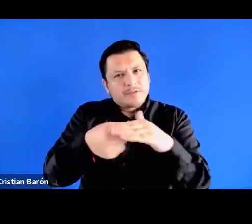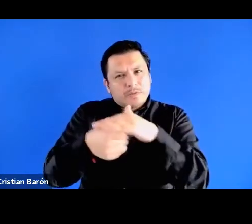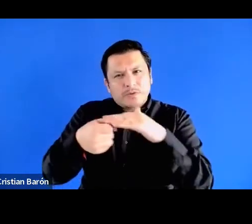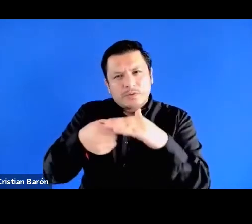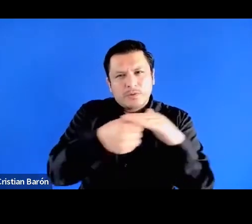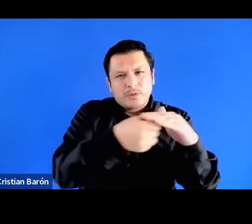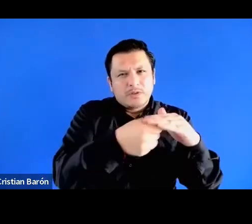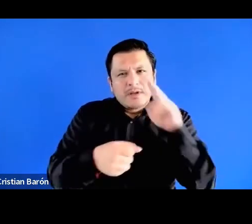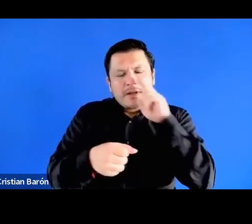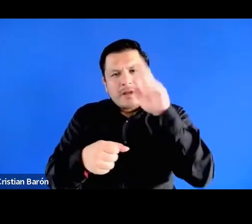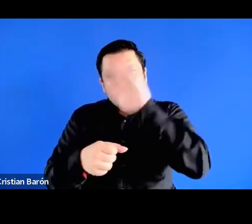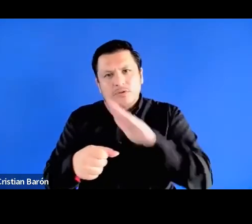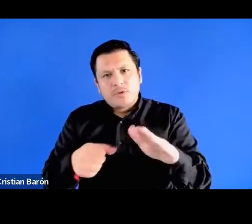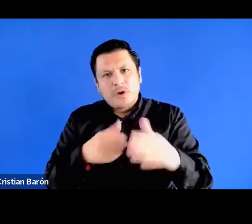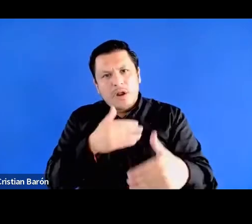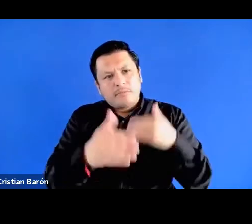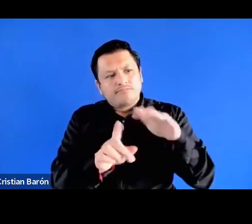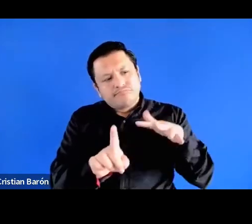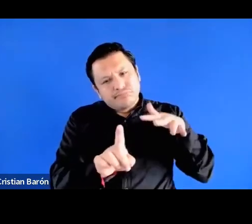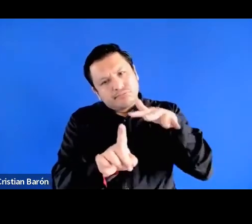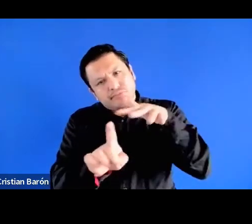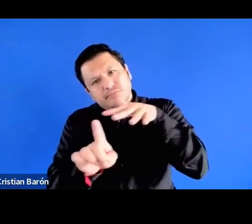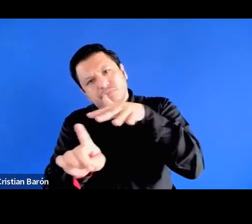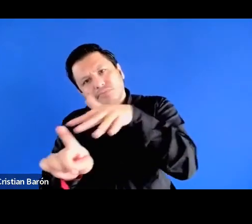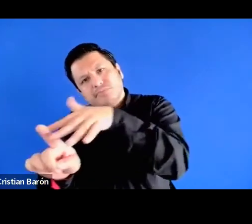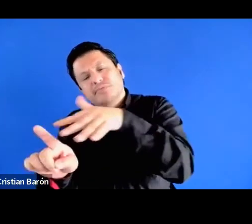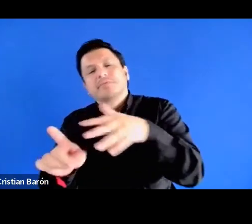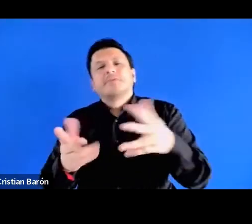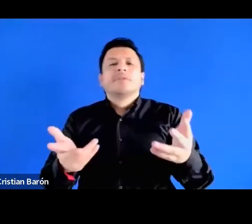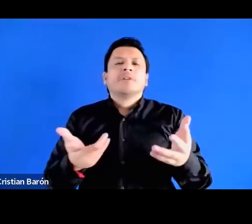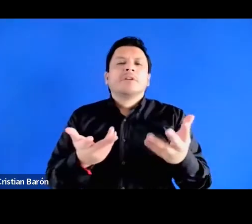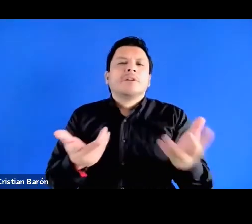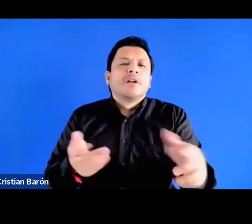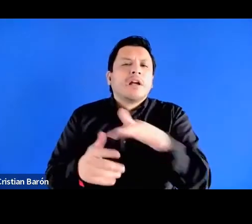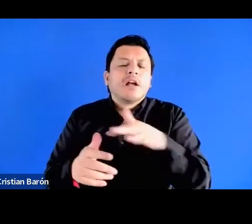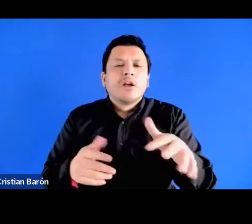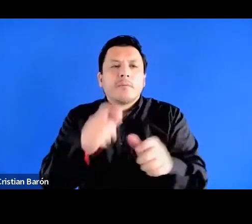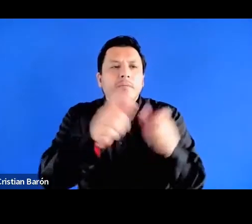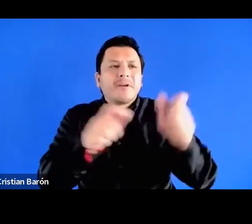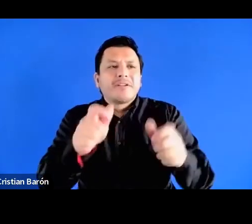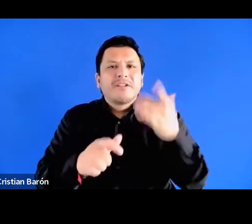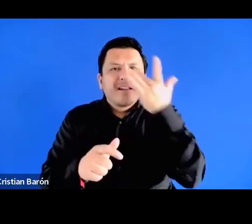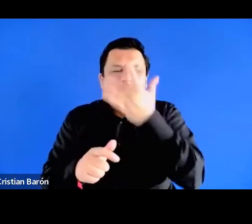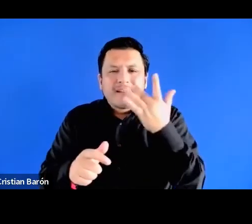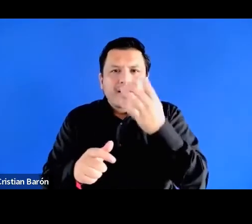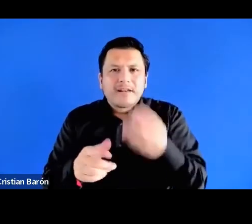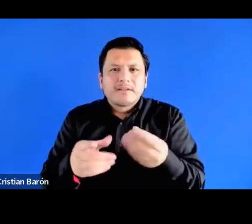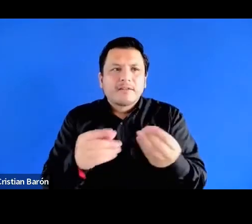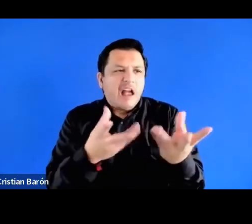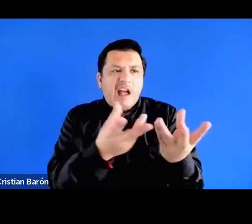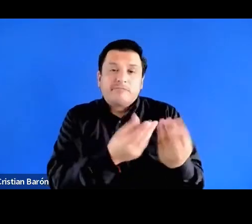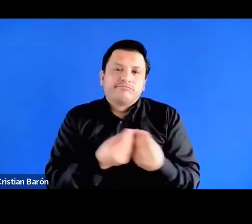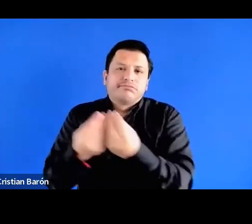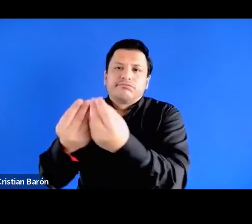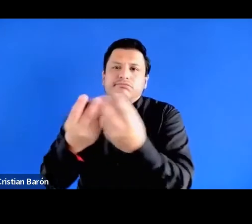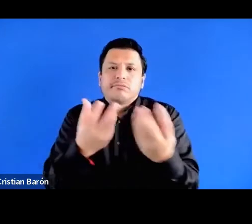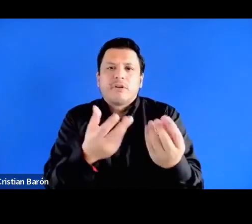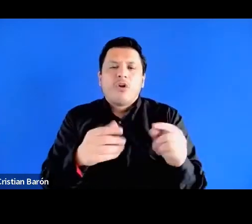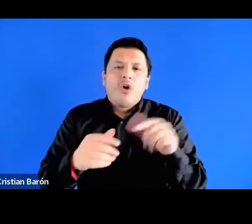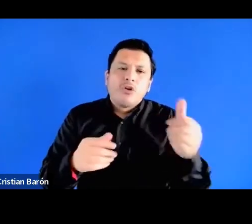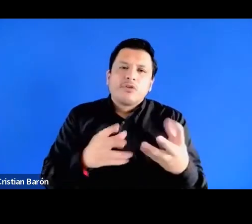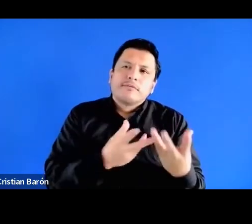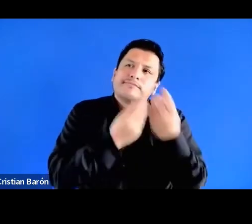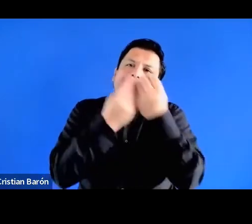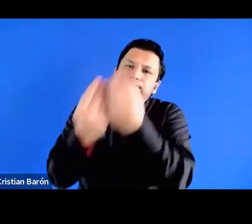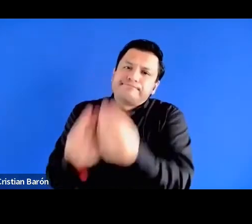nacionales van provocando también el hecho de que mucha gente negra haya migrado pero además en